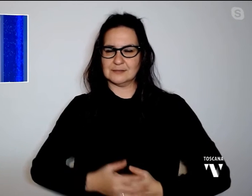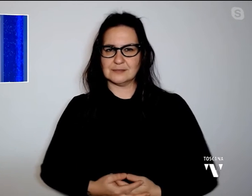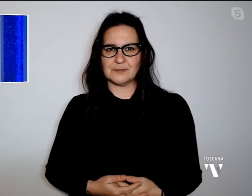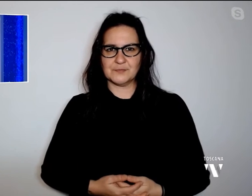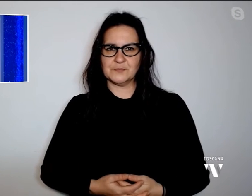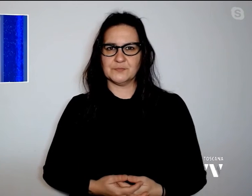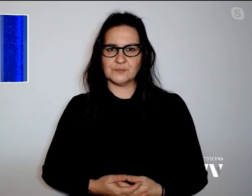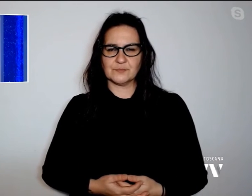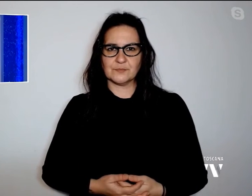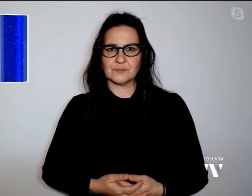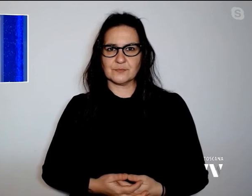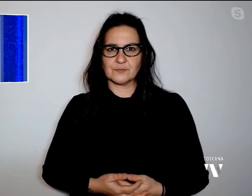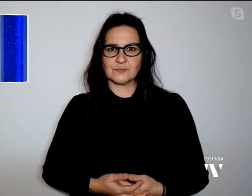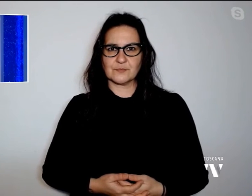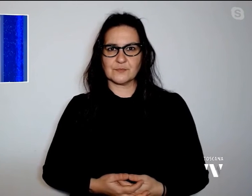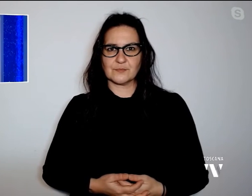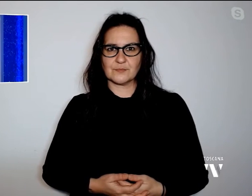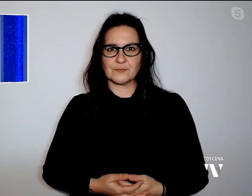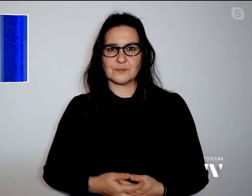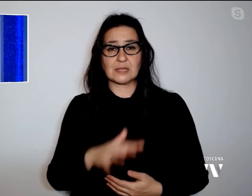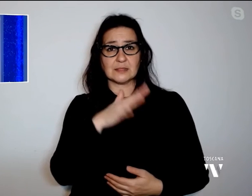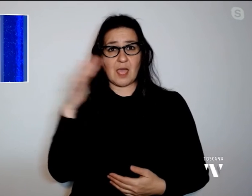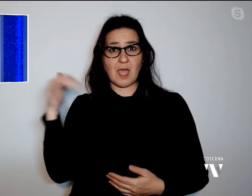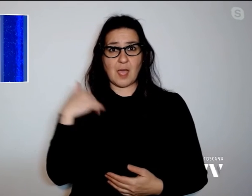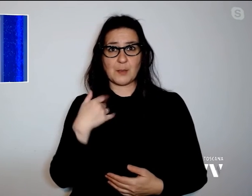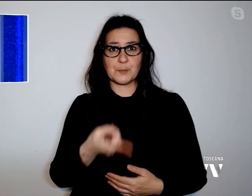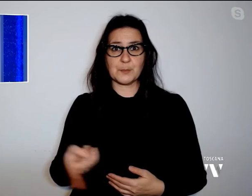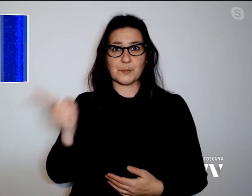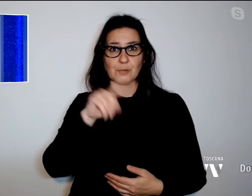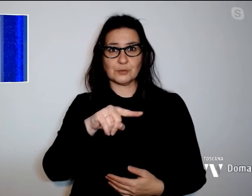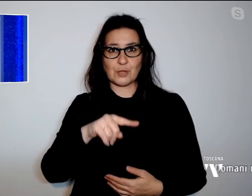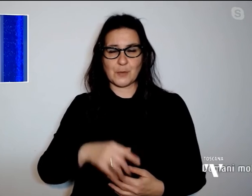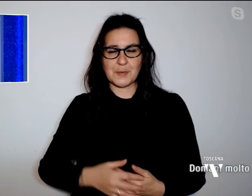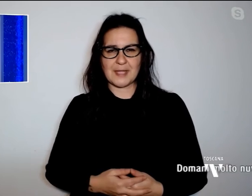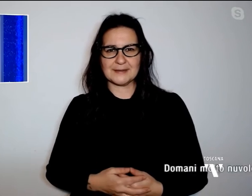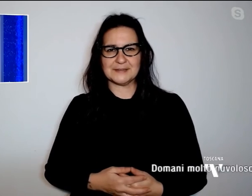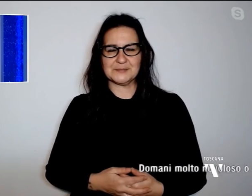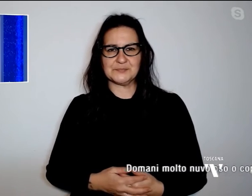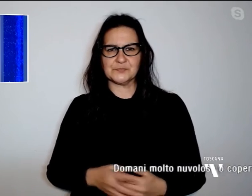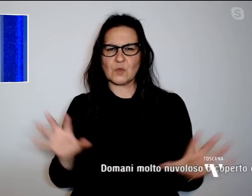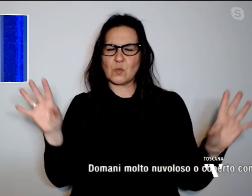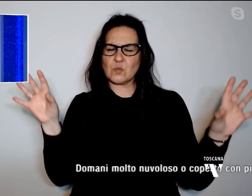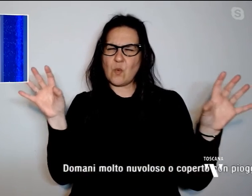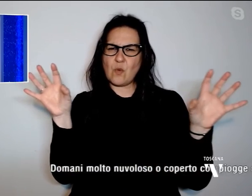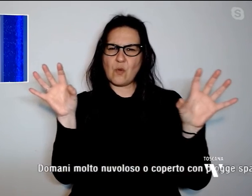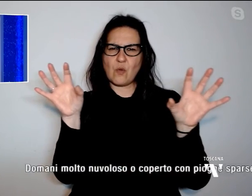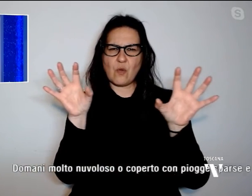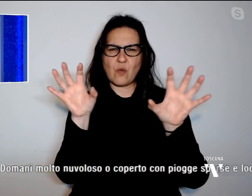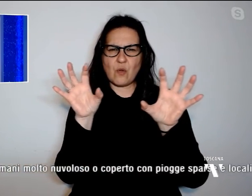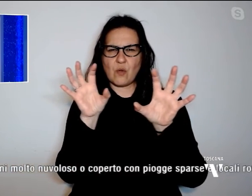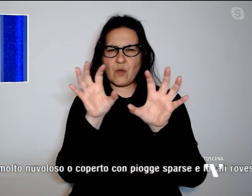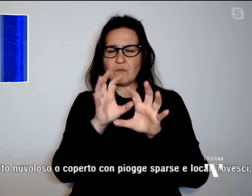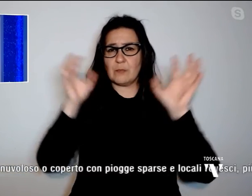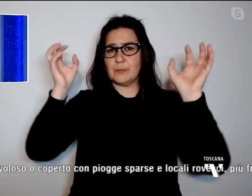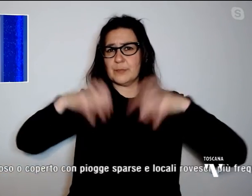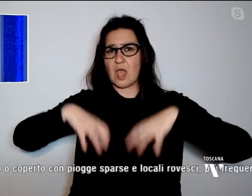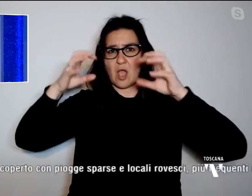Chiudiamo con le previsioni meteo, per domani molto nuvoloso o coperto con piogge sparse